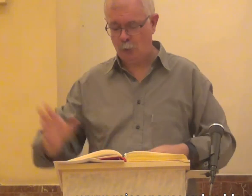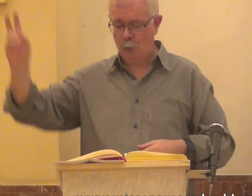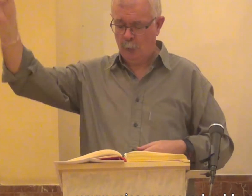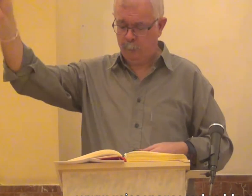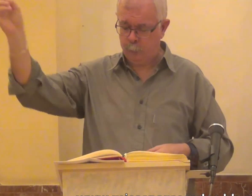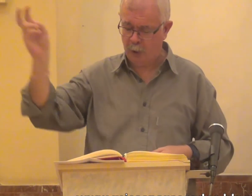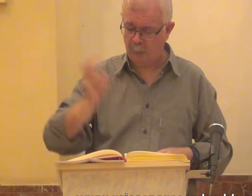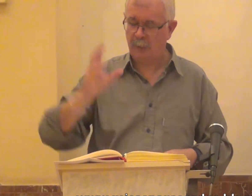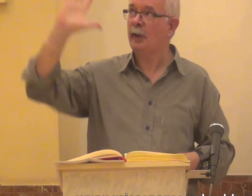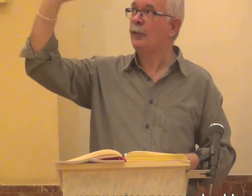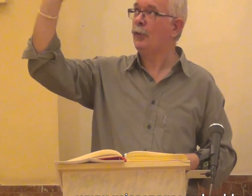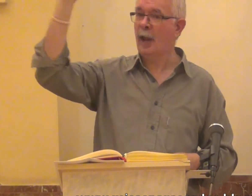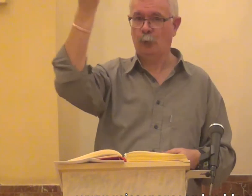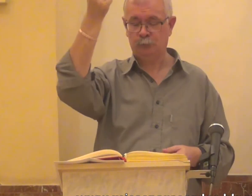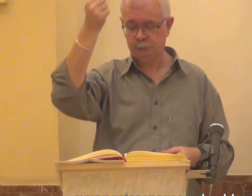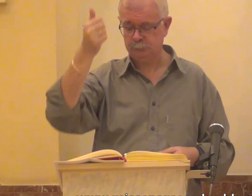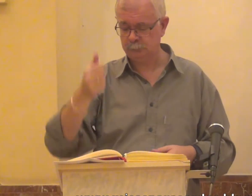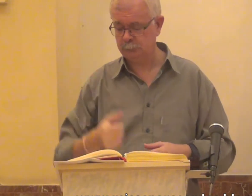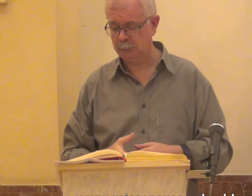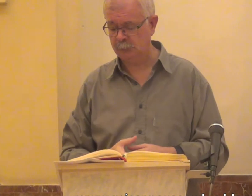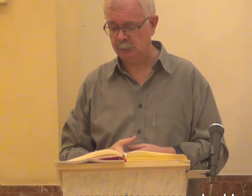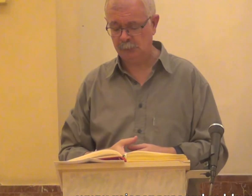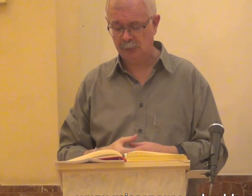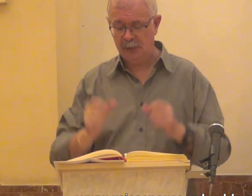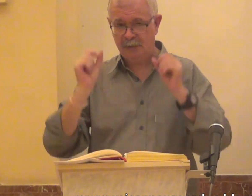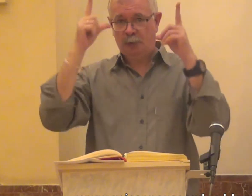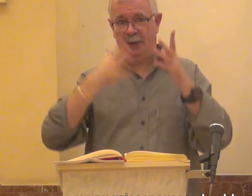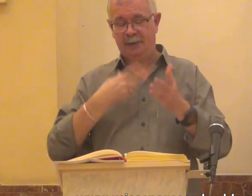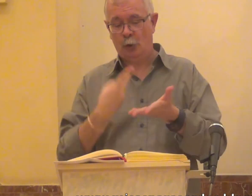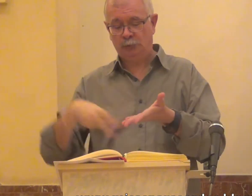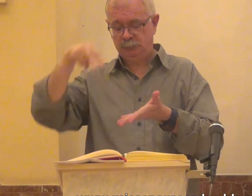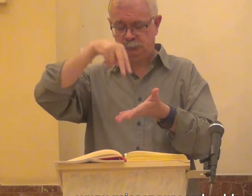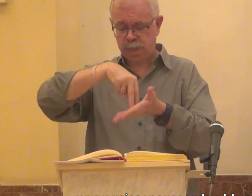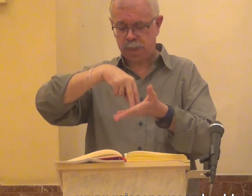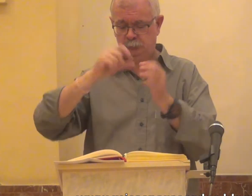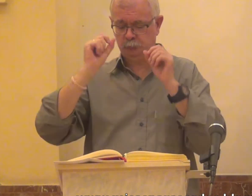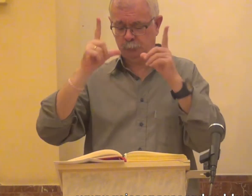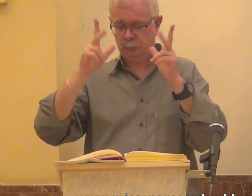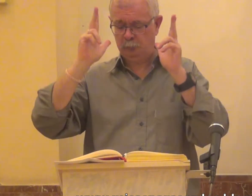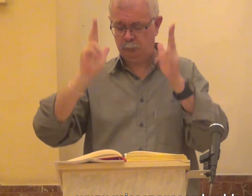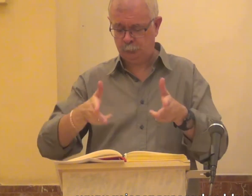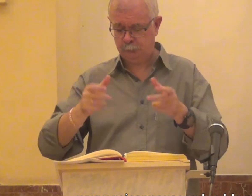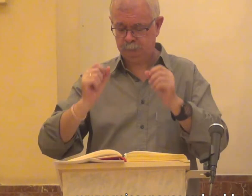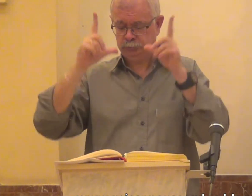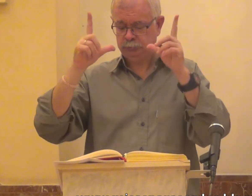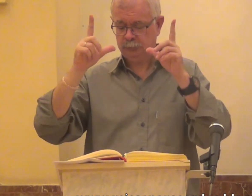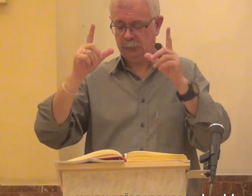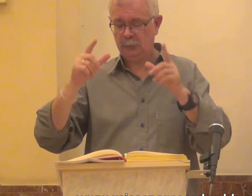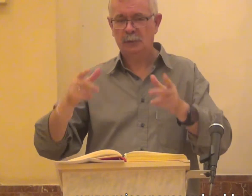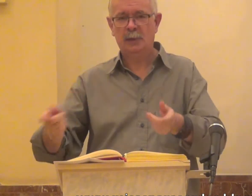vuelta de su Hijo Jesús desde el cielo a quien ha resucitado de entre los muertos y